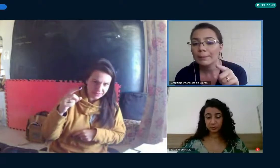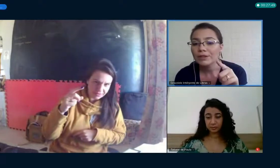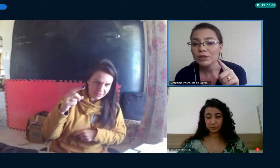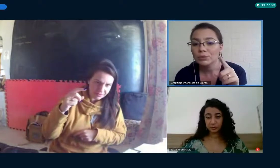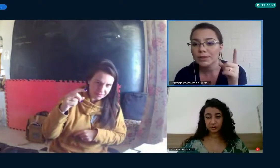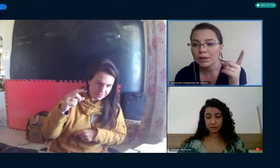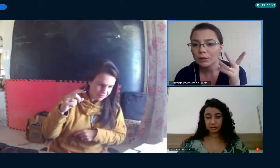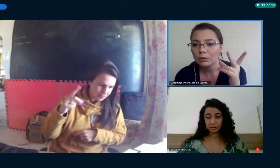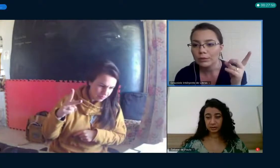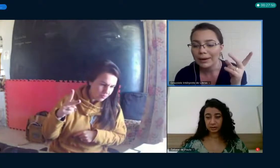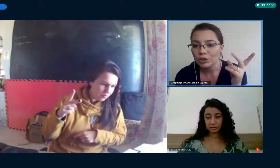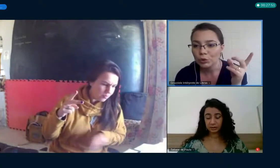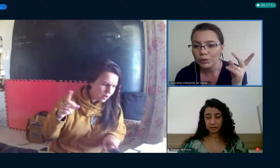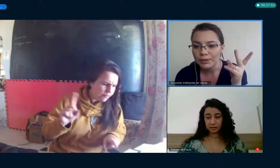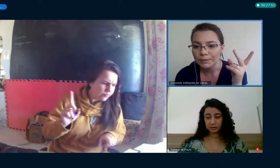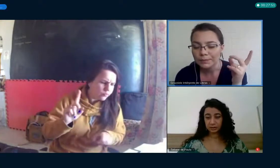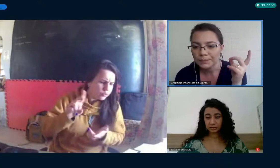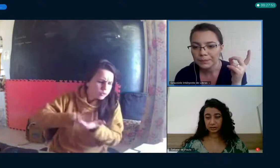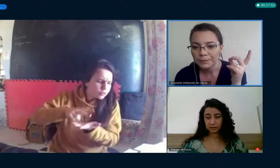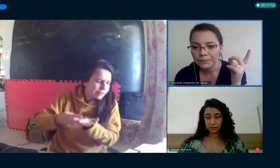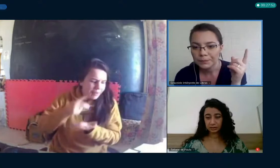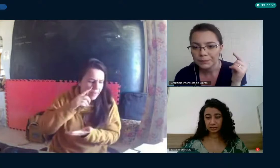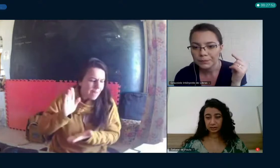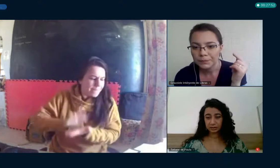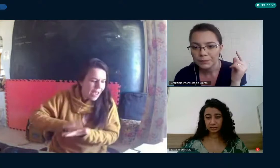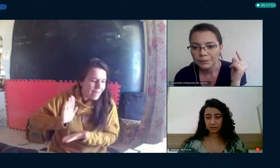agora na parte de tradução, a página 12.